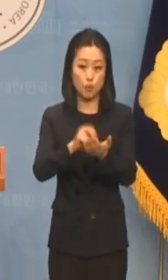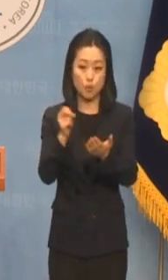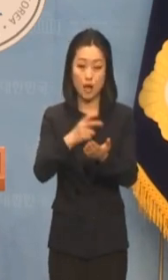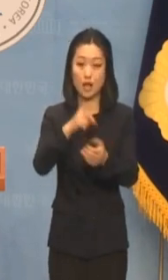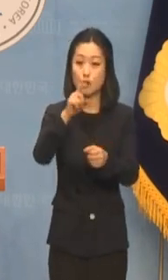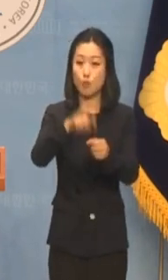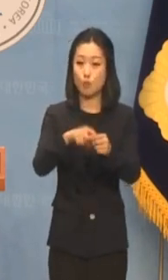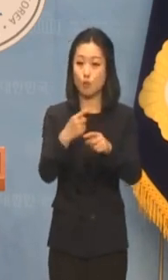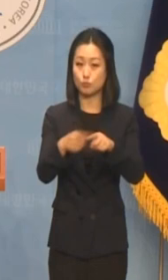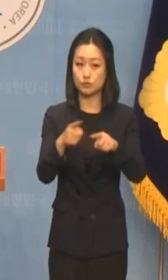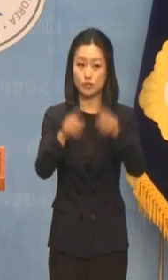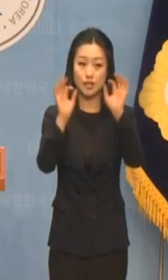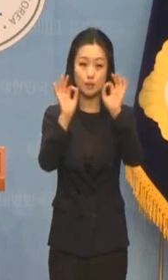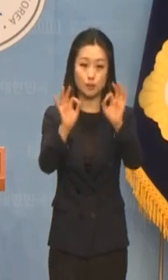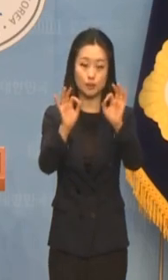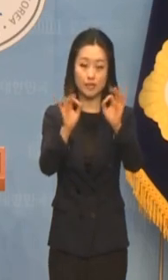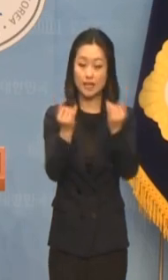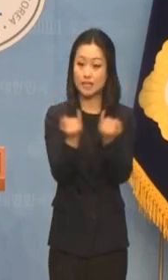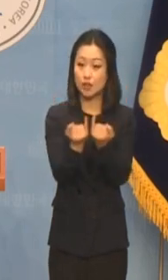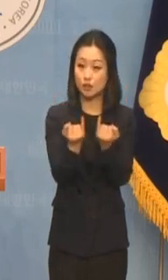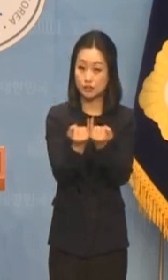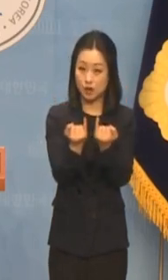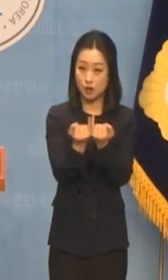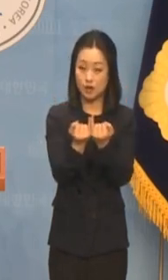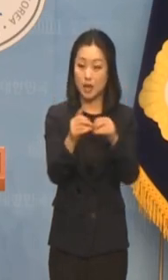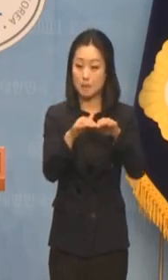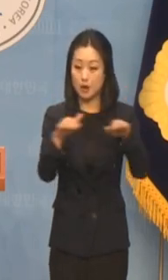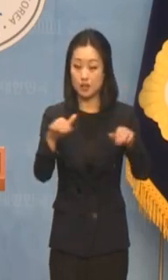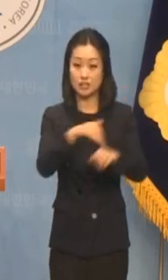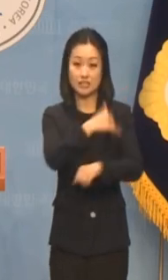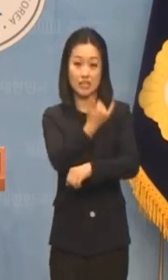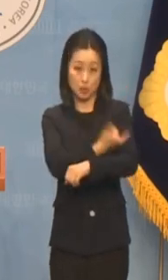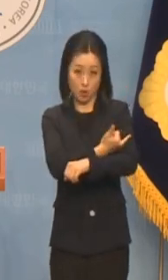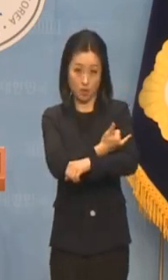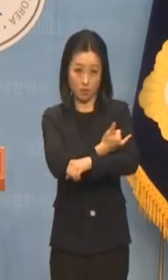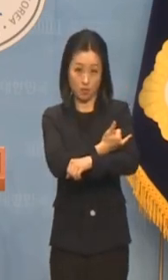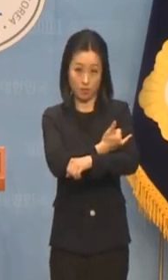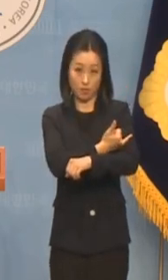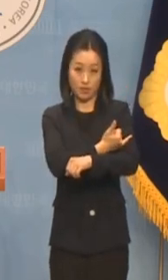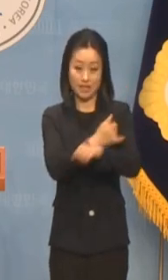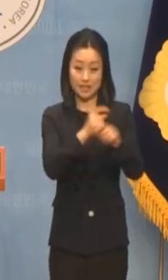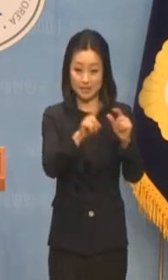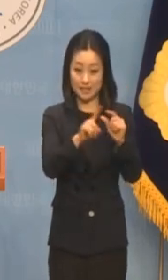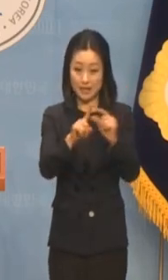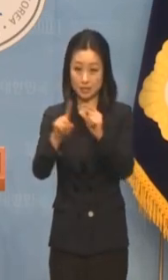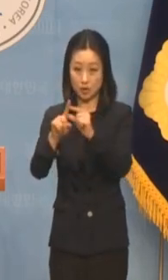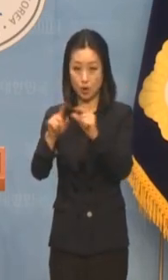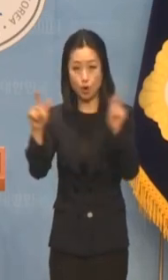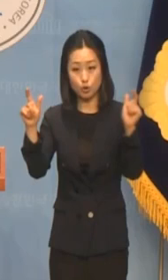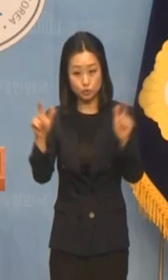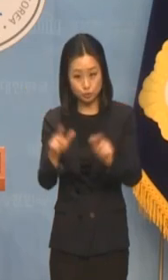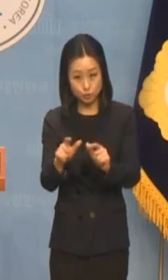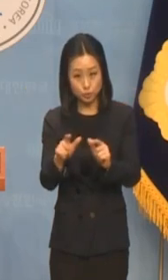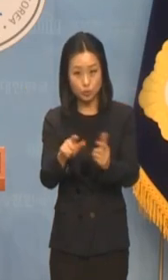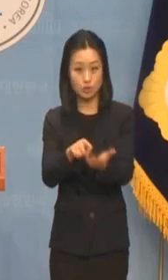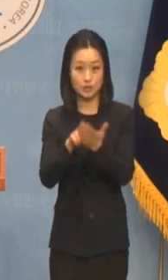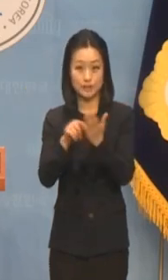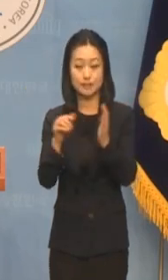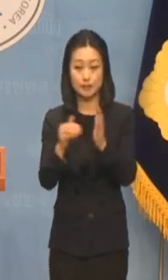분석한 결과 여성성평등 인권이라는 키워드가 축소되는 경향이 나타났습니다